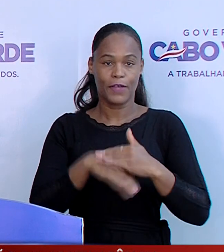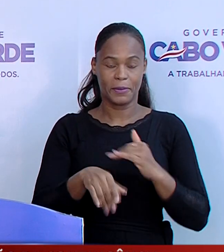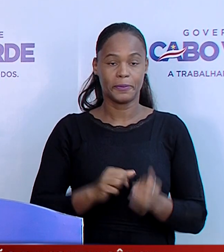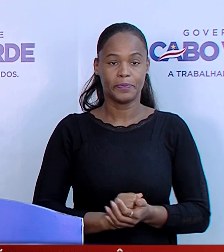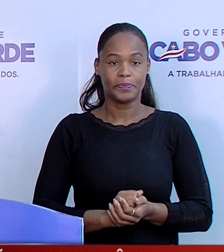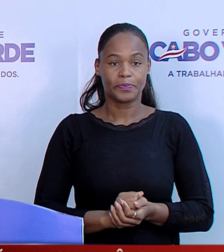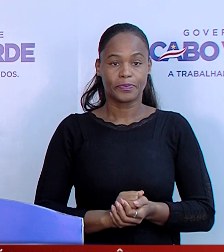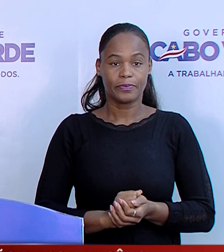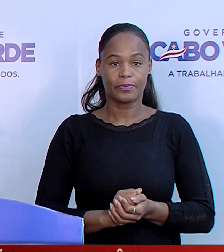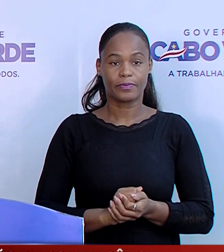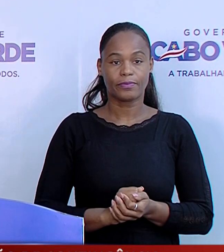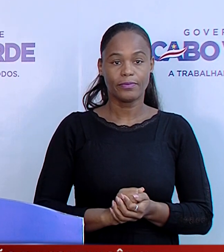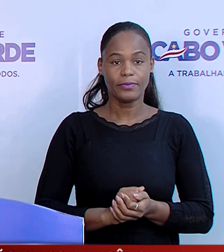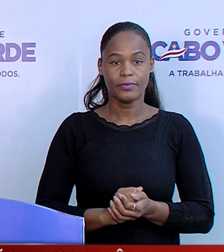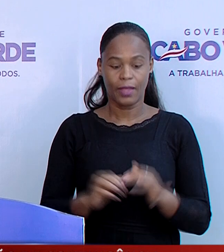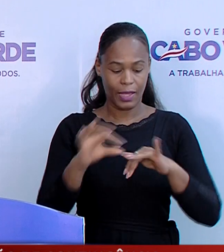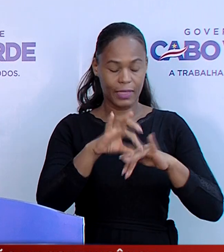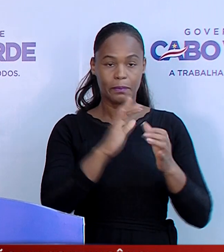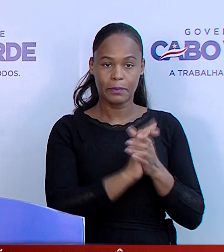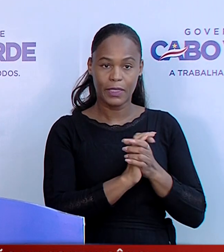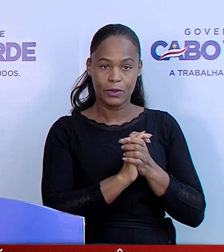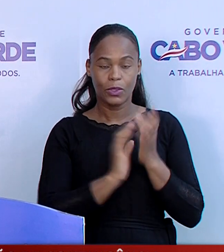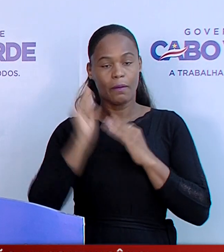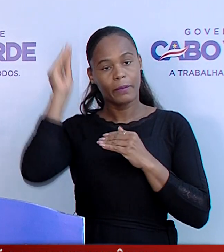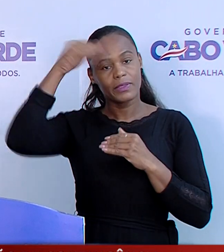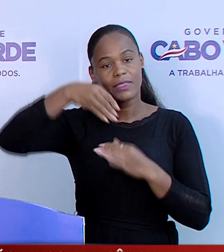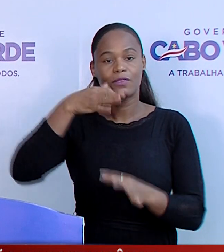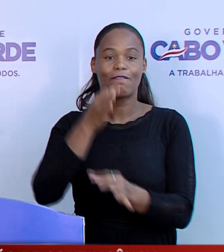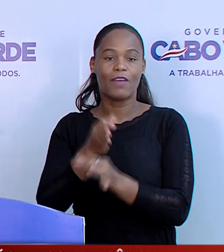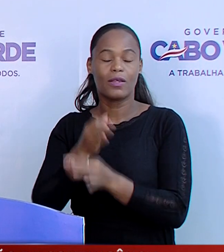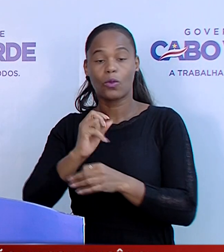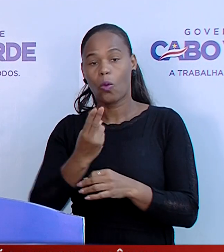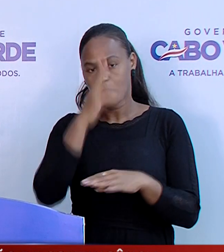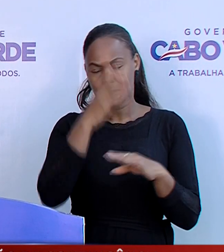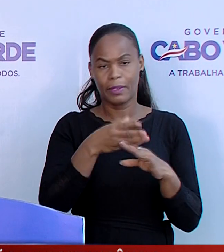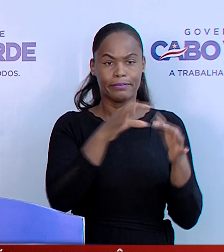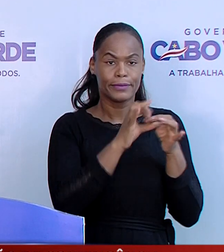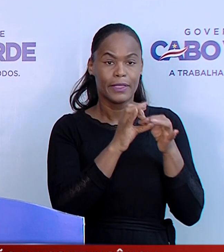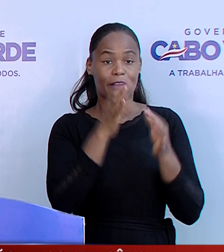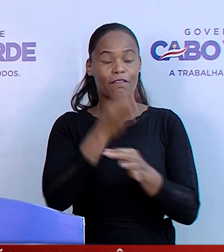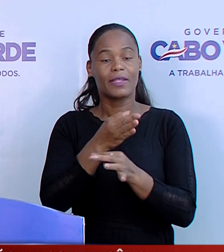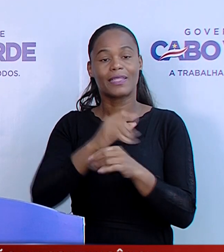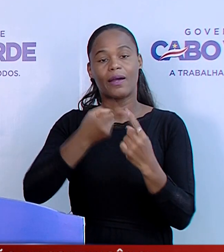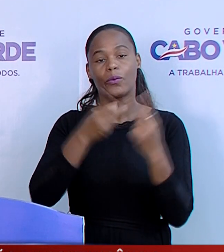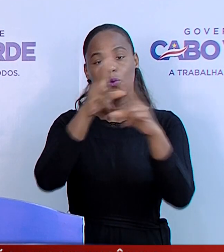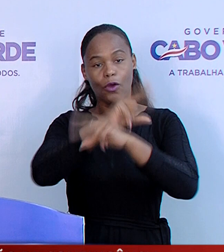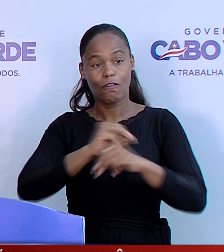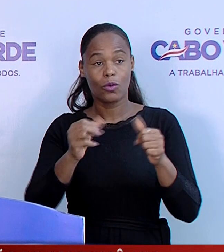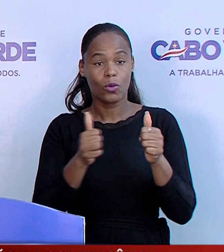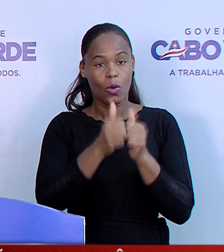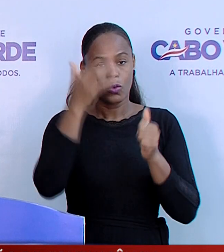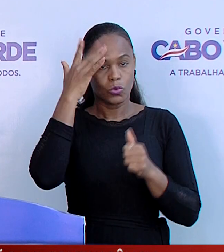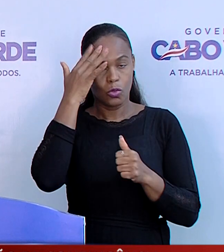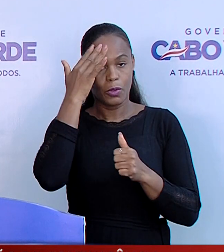Casamentos, batizados festas ou eventos de celebração do ano novo com número de